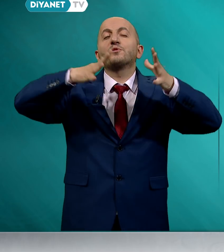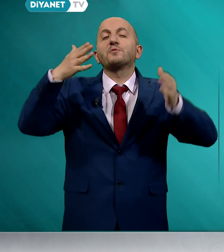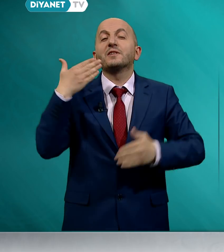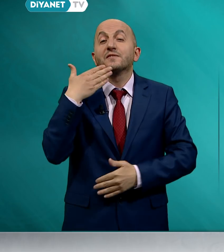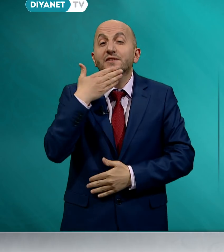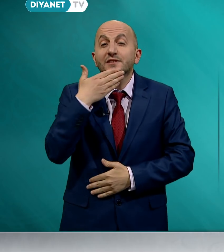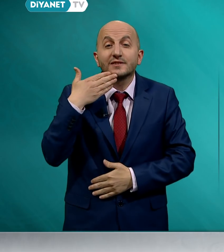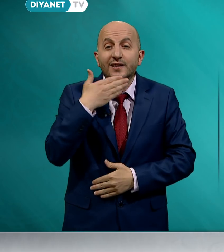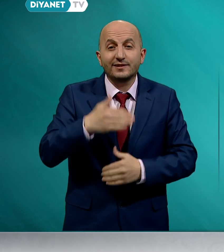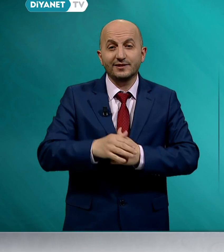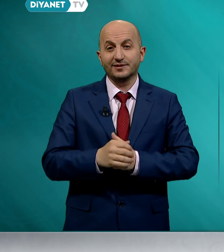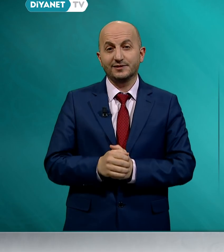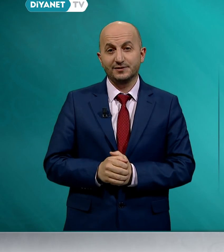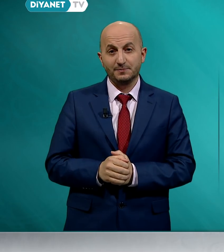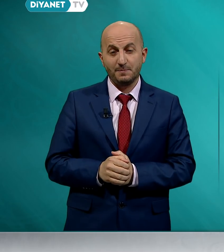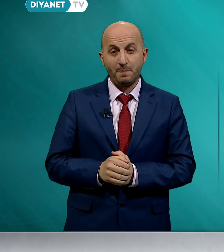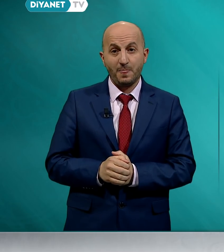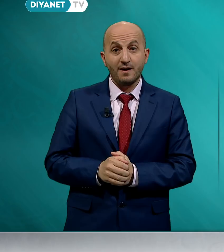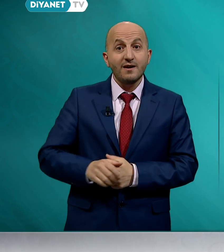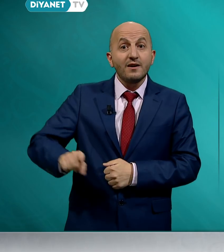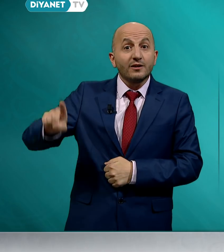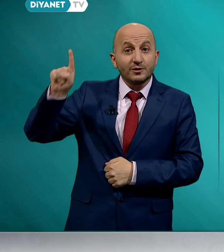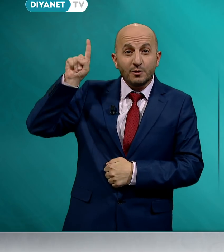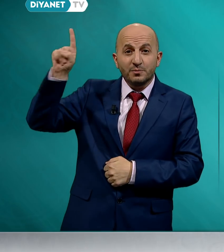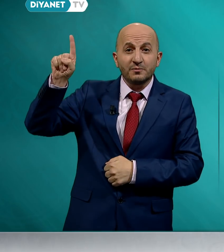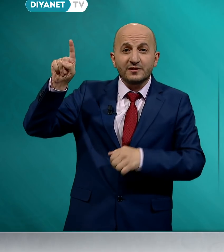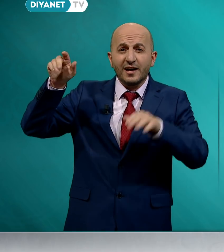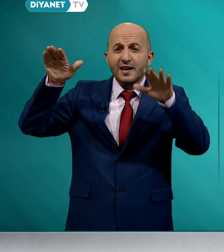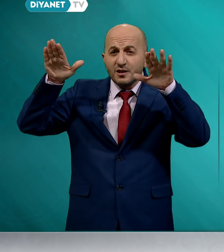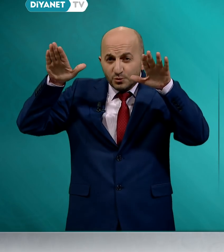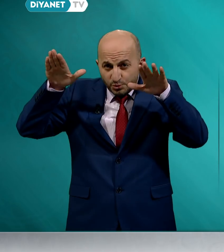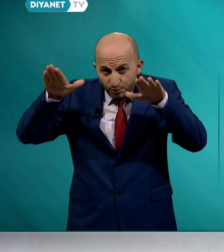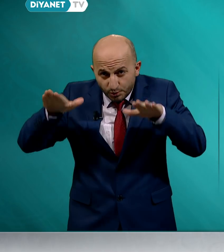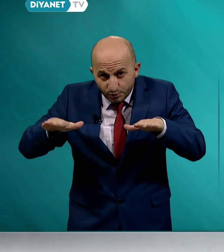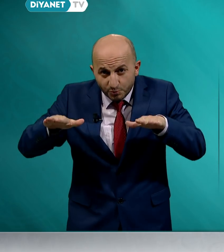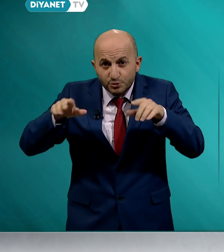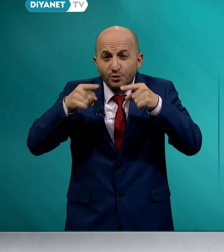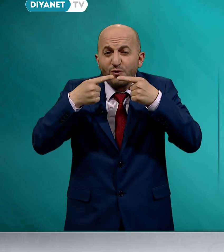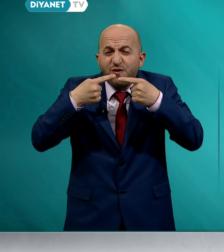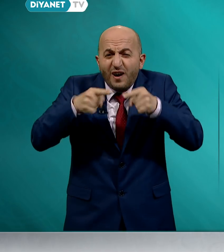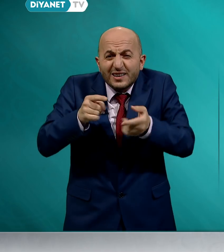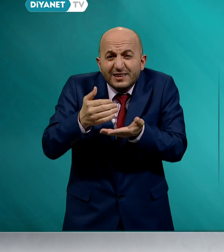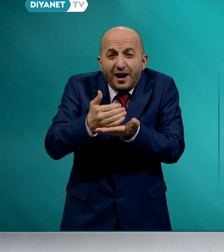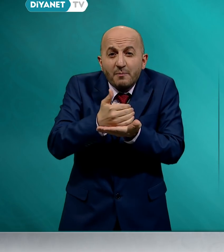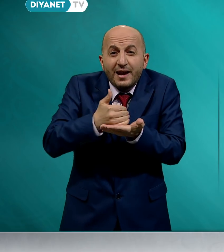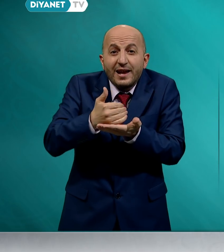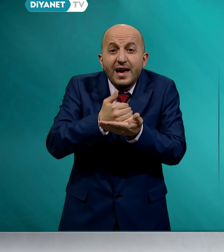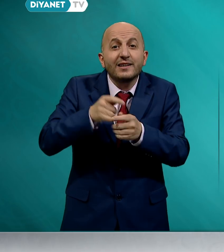bir fırsattır. Rabbimize kulluğumuzu farklı amellerle